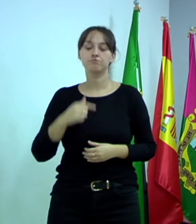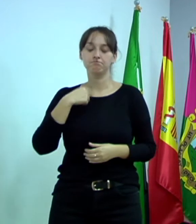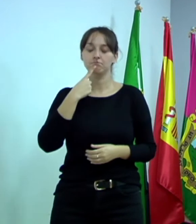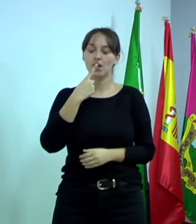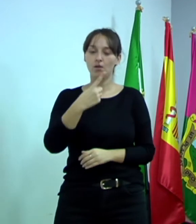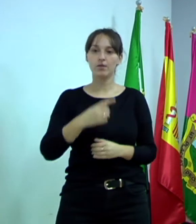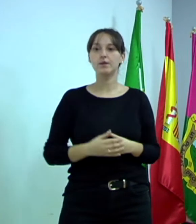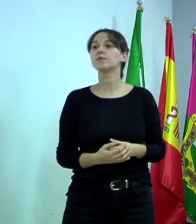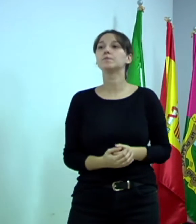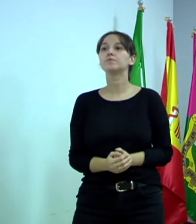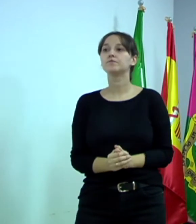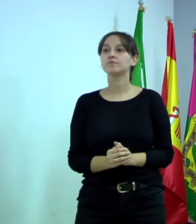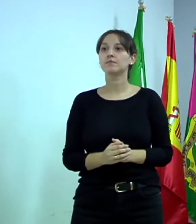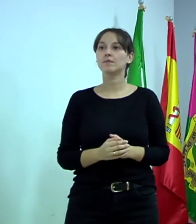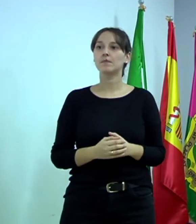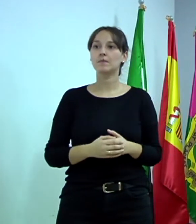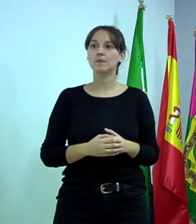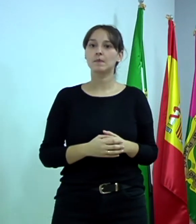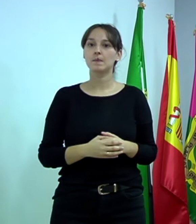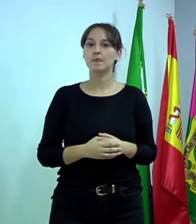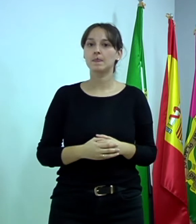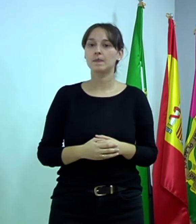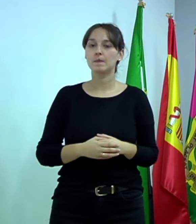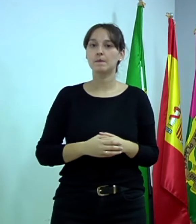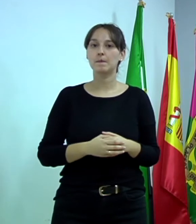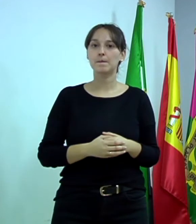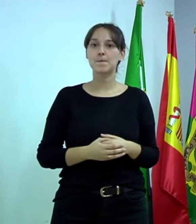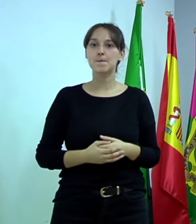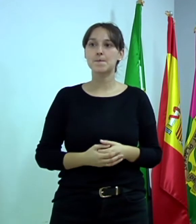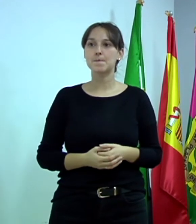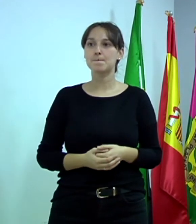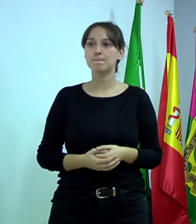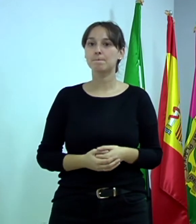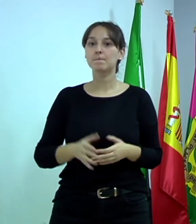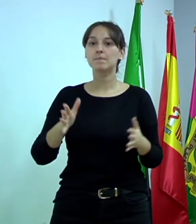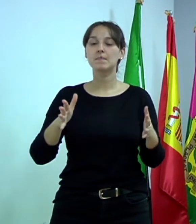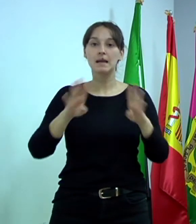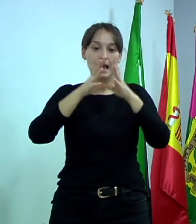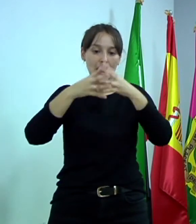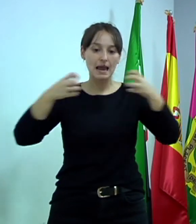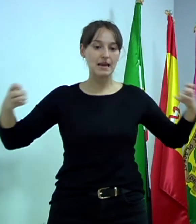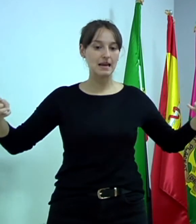¿Me lo pasas, por favor, María José? Porque el enlace le tengo…, le tengo puesta ahí. Era